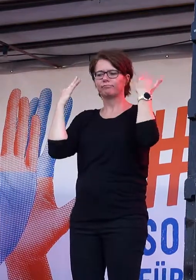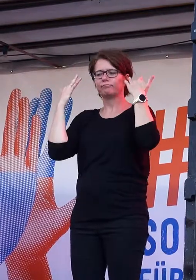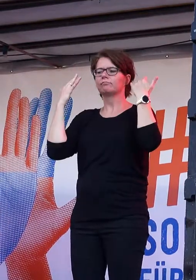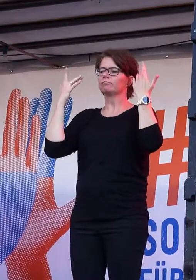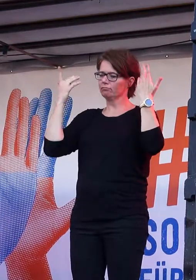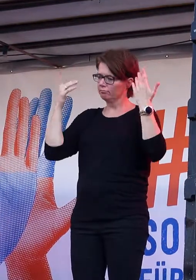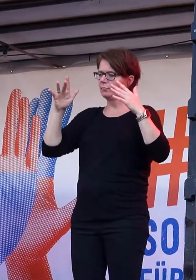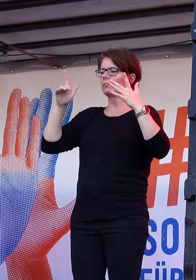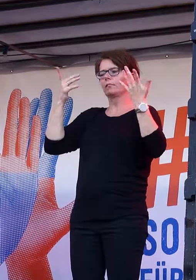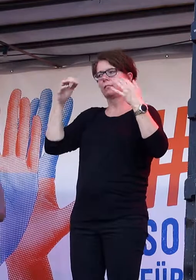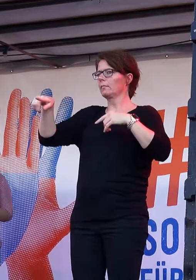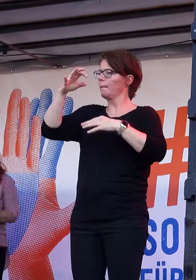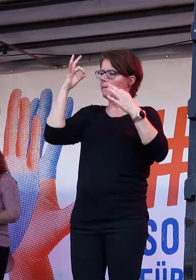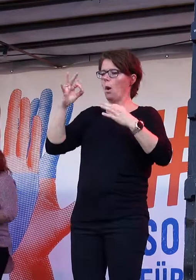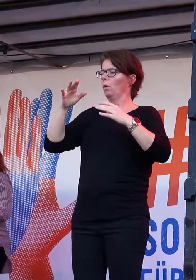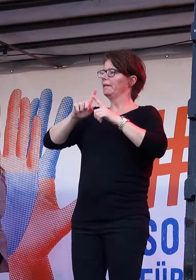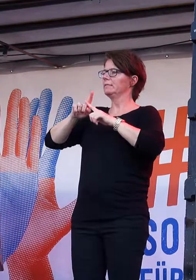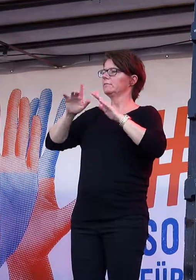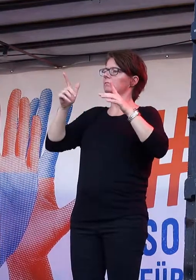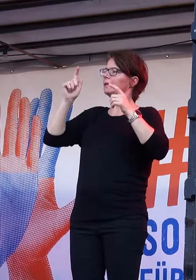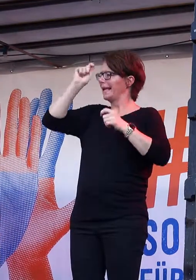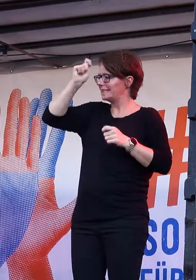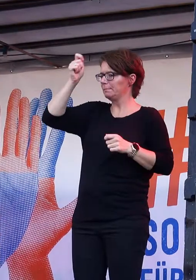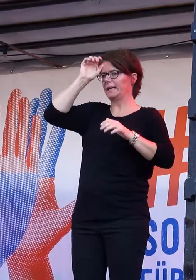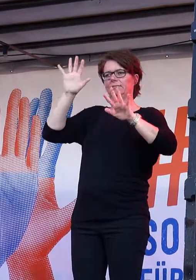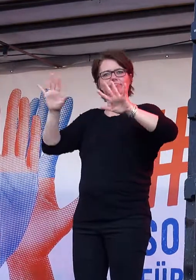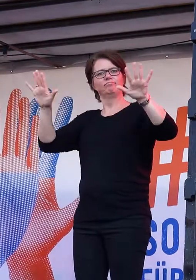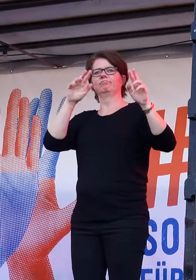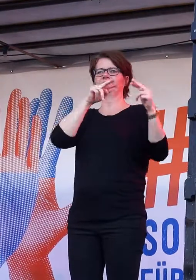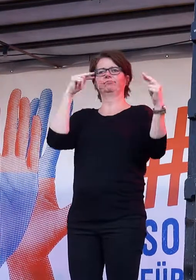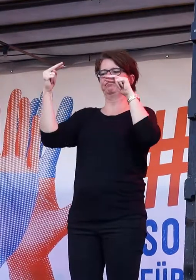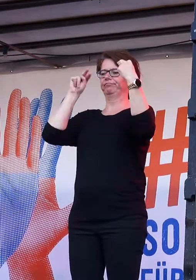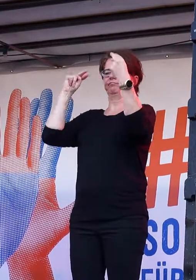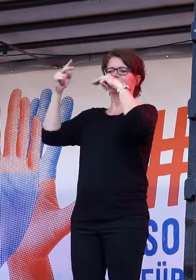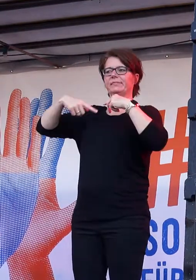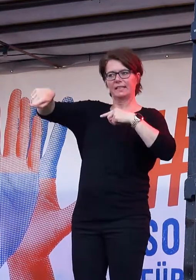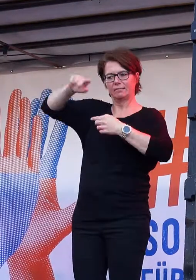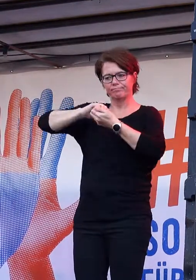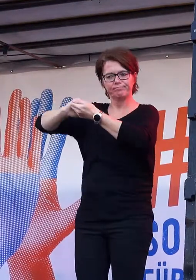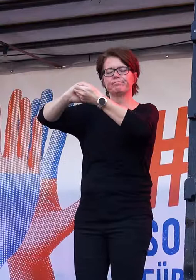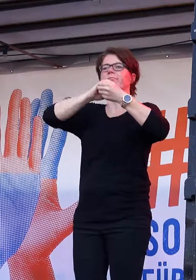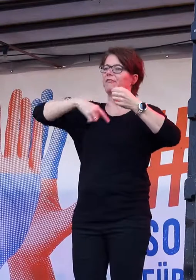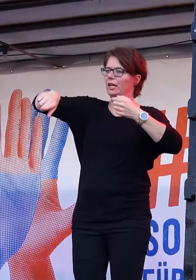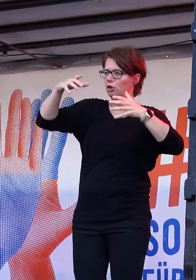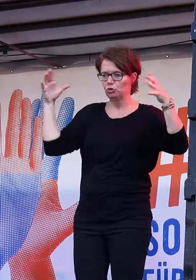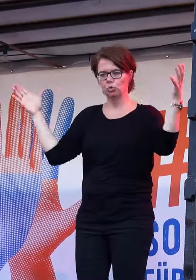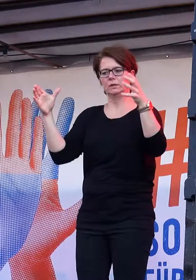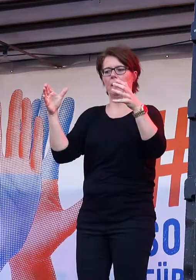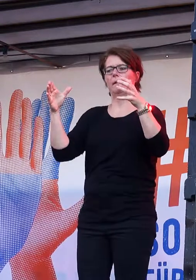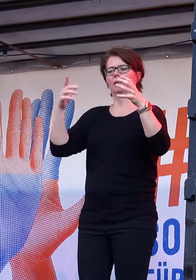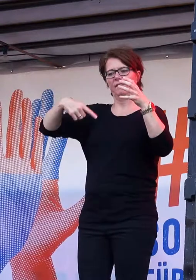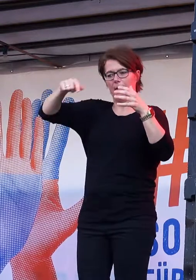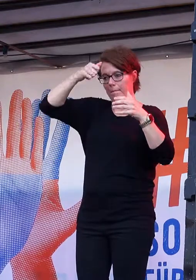gehören zusammen. Nur mit euch. Das versprechen sich Berlinerinnen und Berliner gegenseitig.